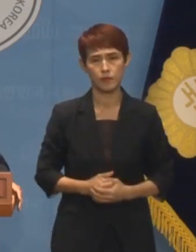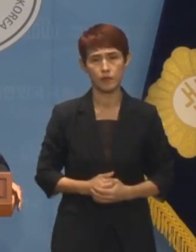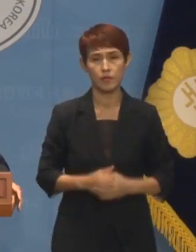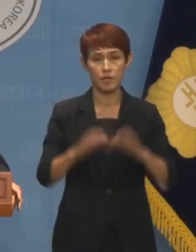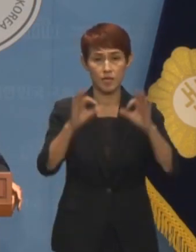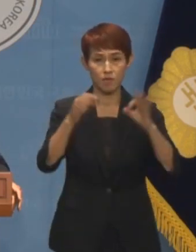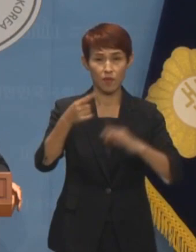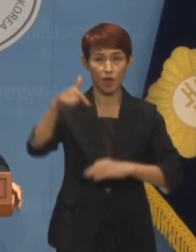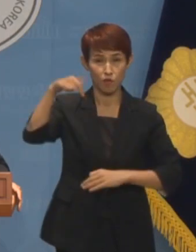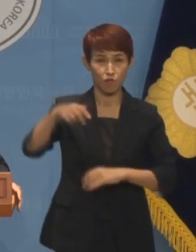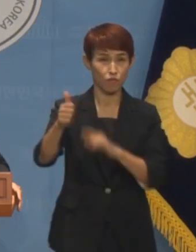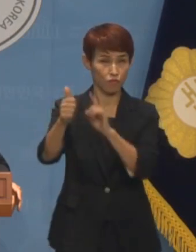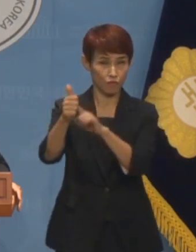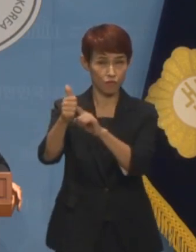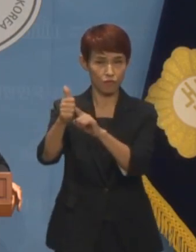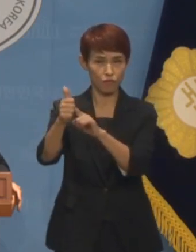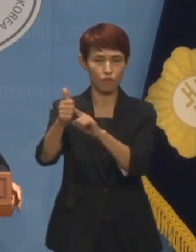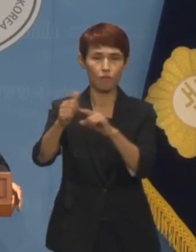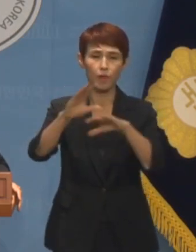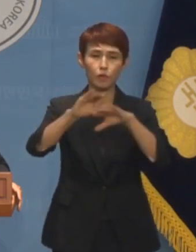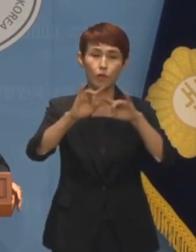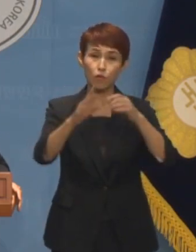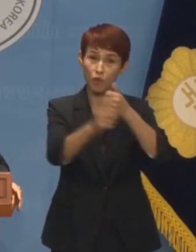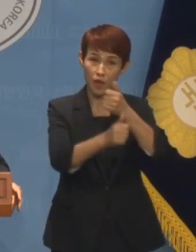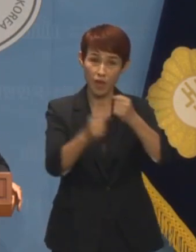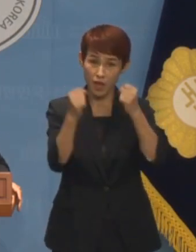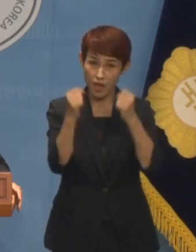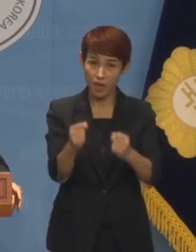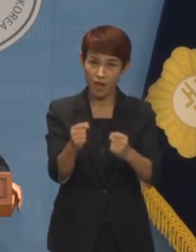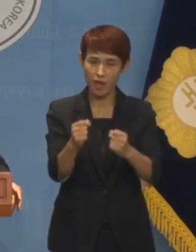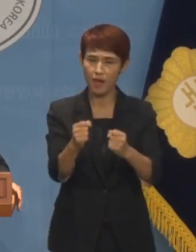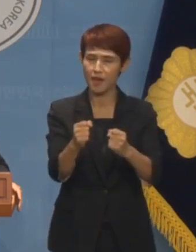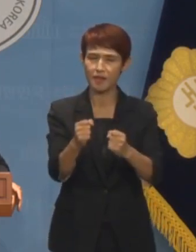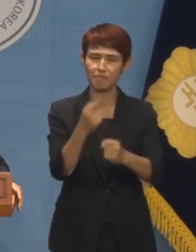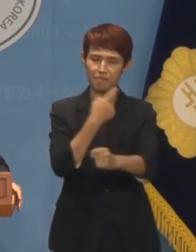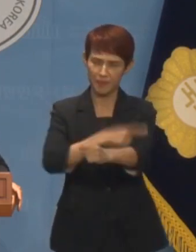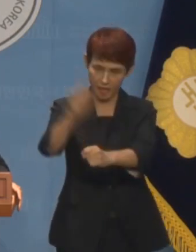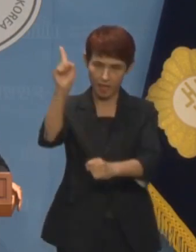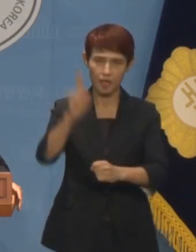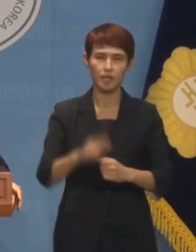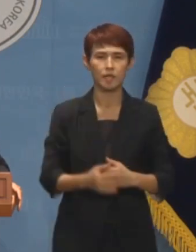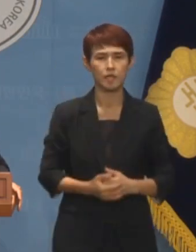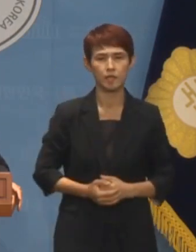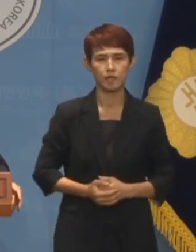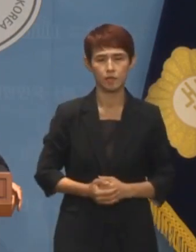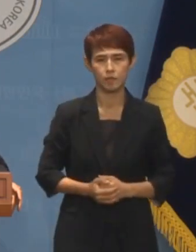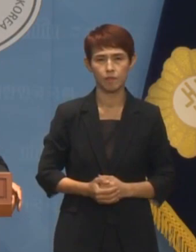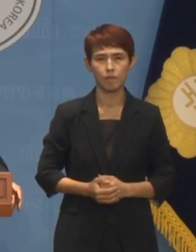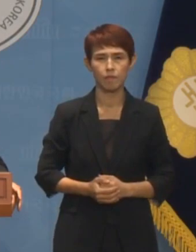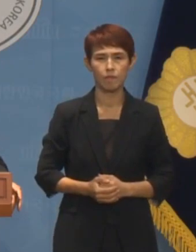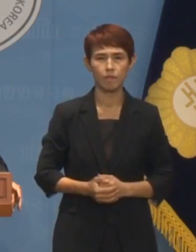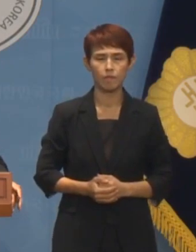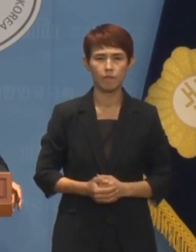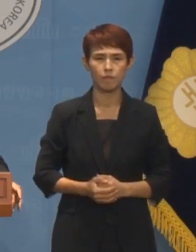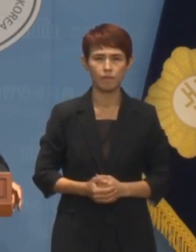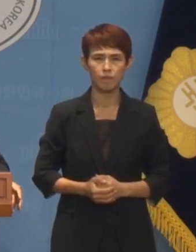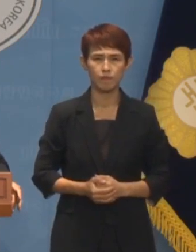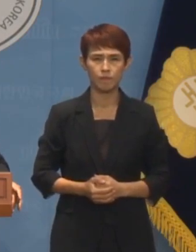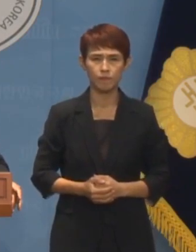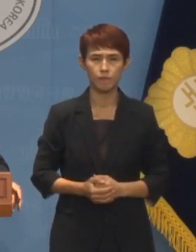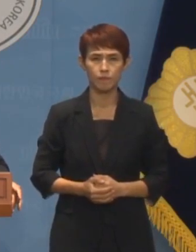김태규 직무대행은 방통위에 있어야 할 자격이 눈꽃만큼도 없는 사람입니다.